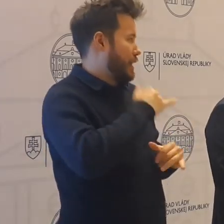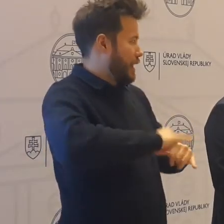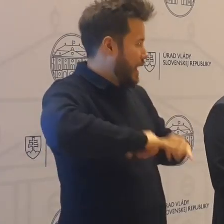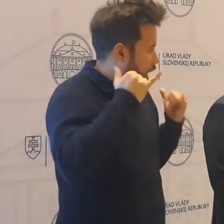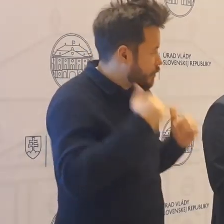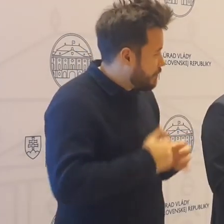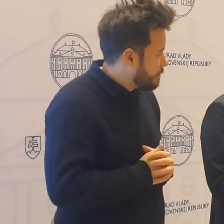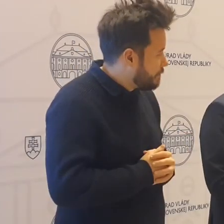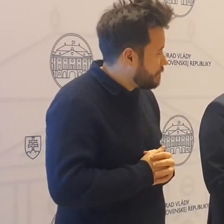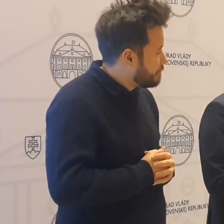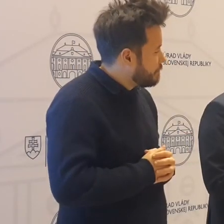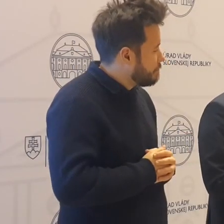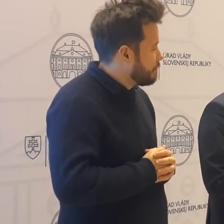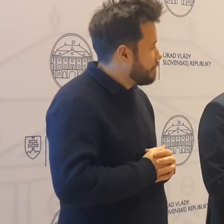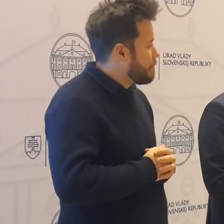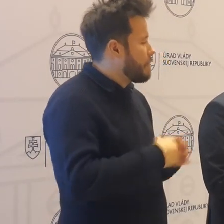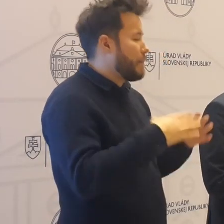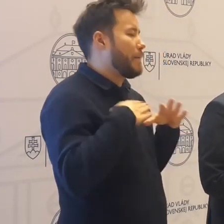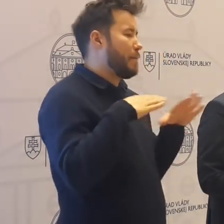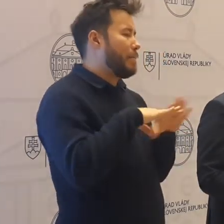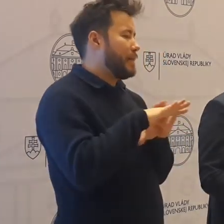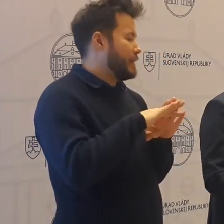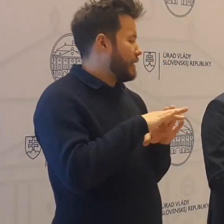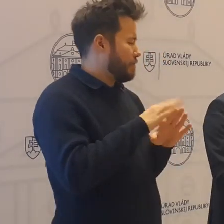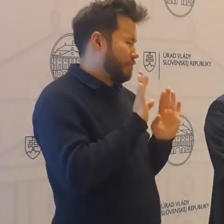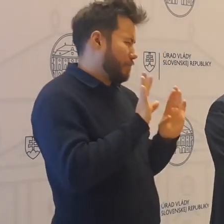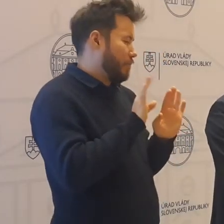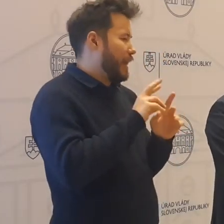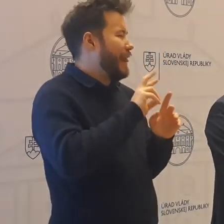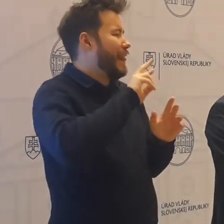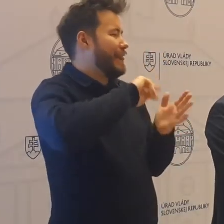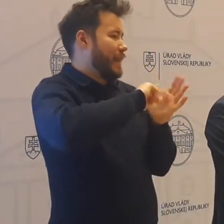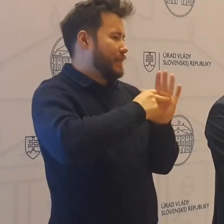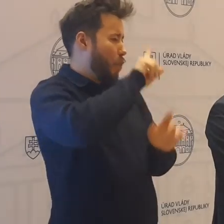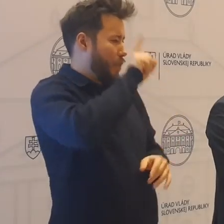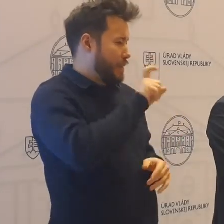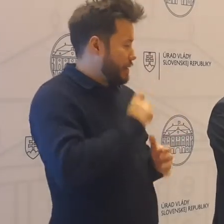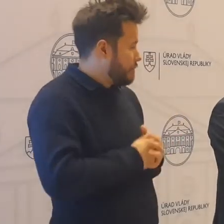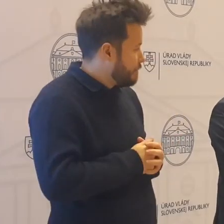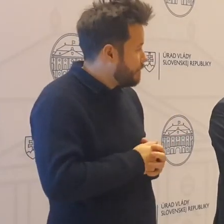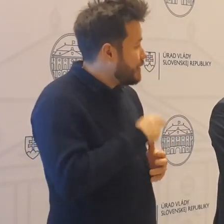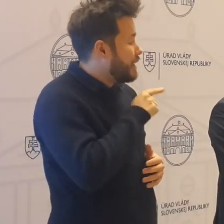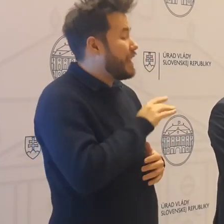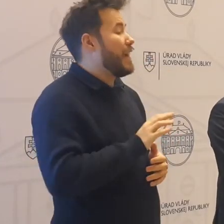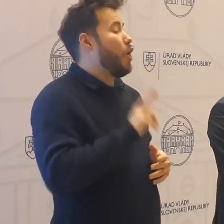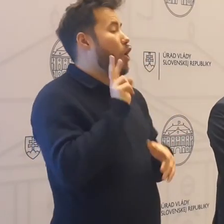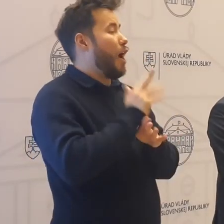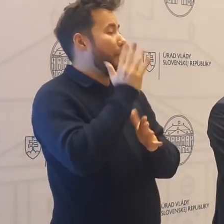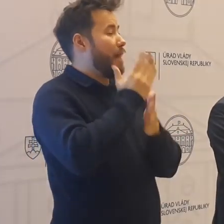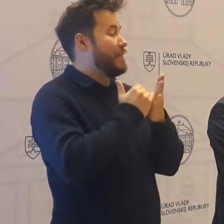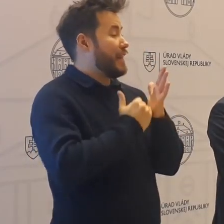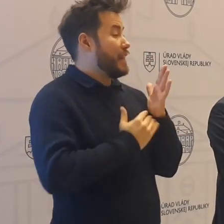Pán ministr, len na technickú vec a rozme tomu správne, že za celok, za opatrenie ako celok ste vyhlasovali.